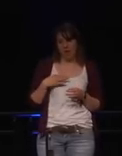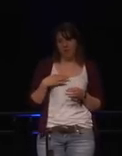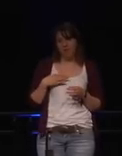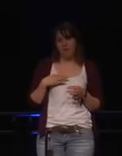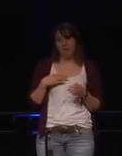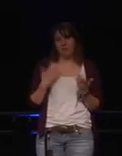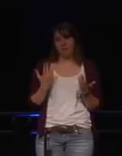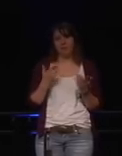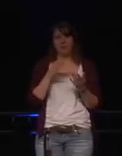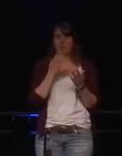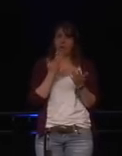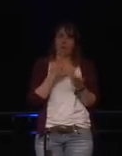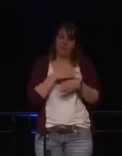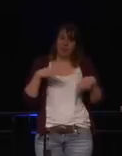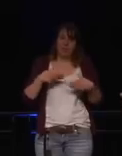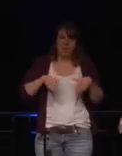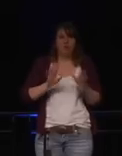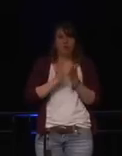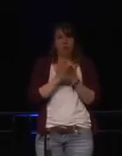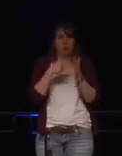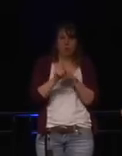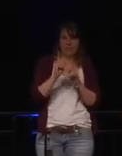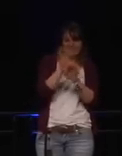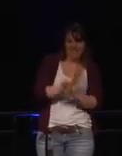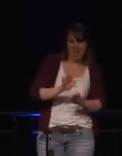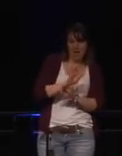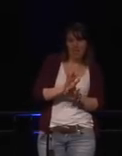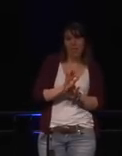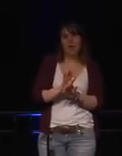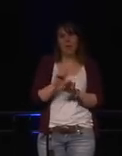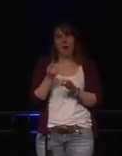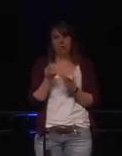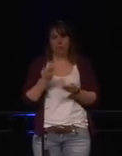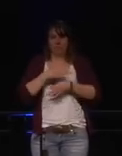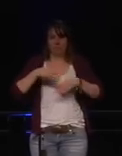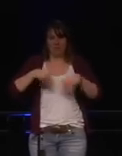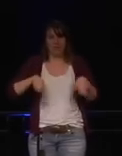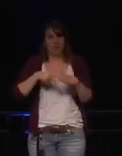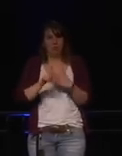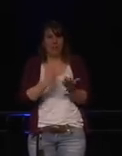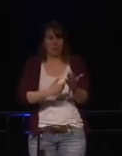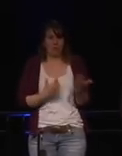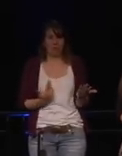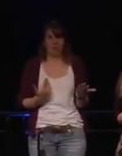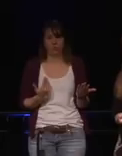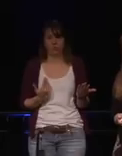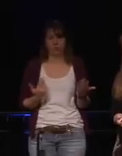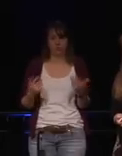designt sein, dass sie Privacy garantieren und dass sie so eingestellt sind, defaultmäßig, dass sie das auch tun.